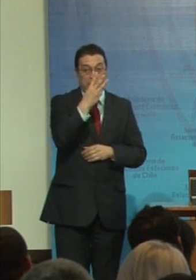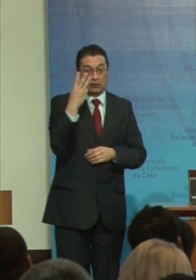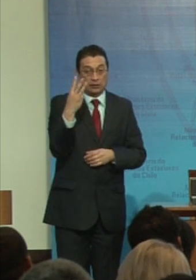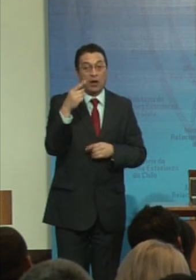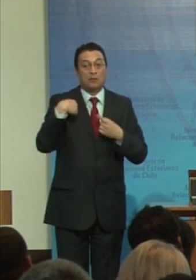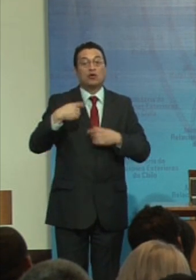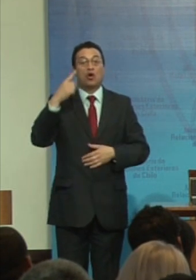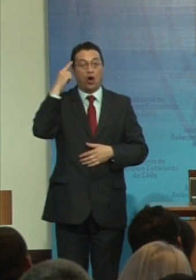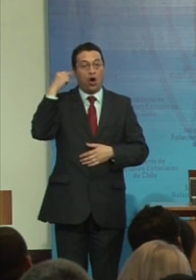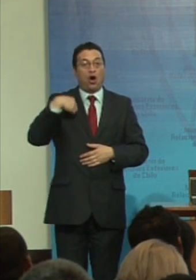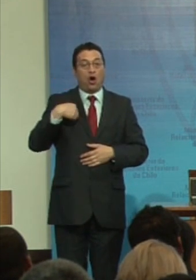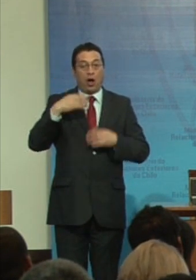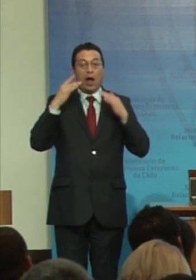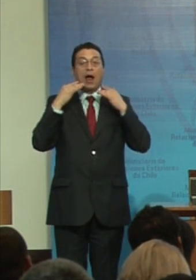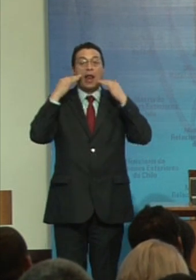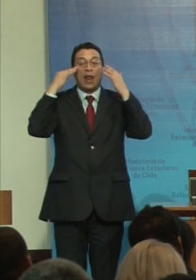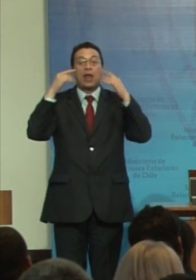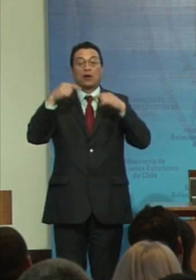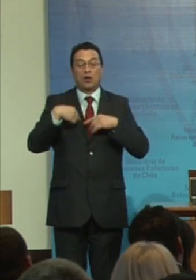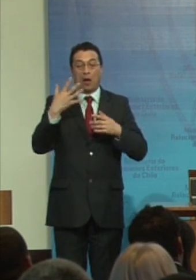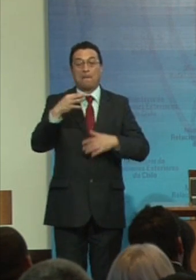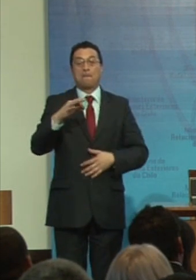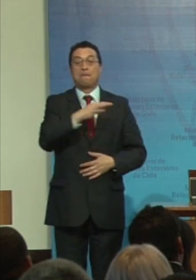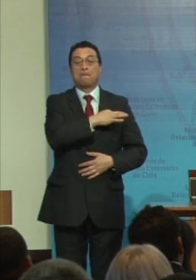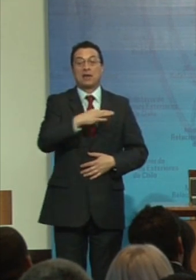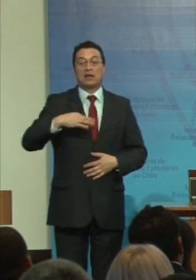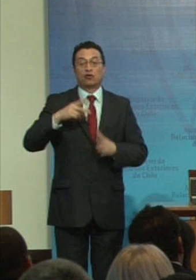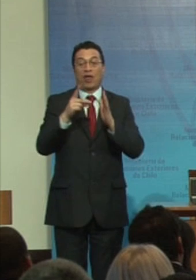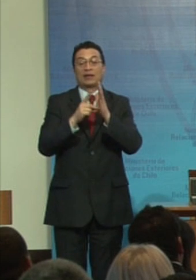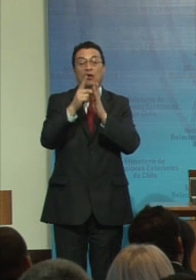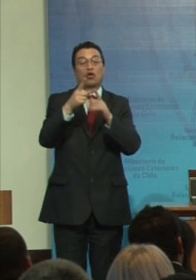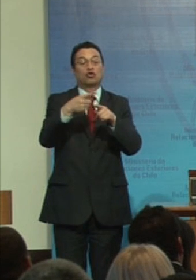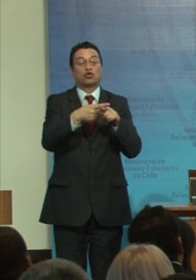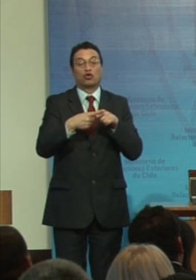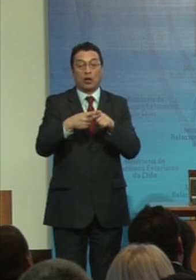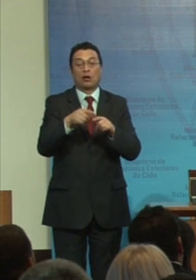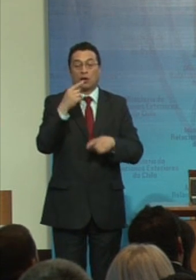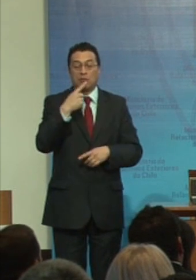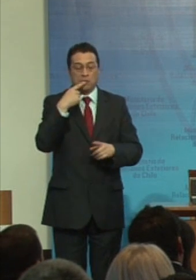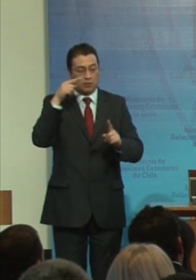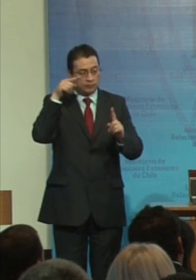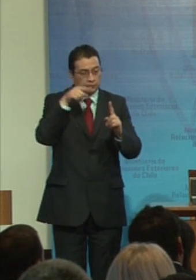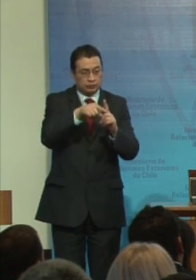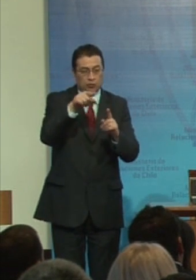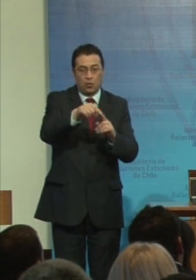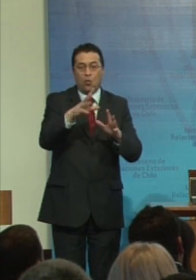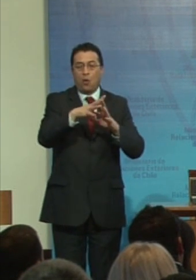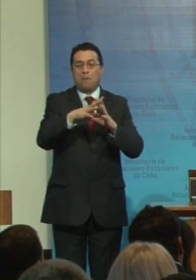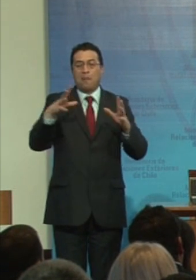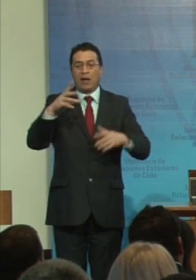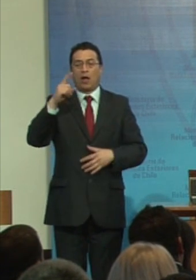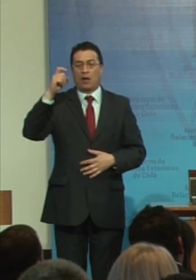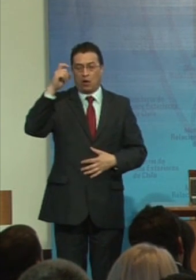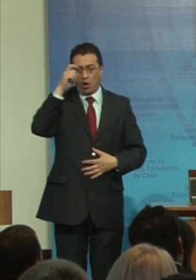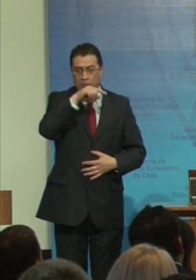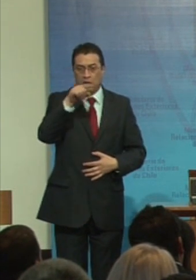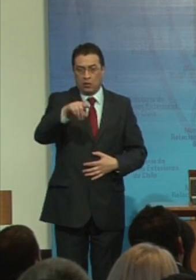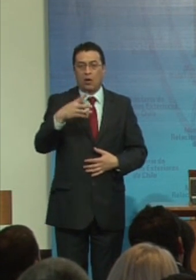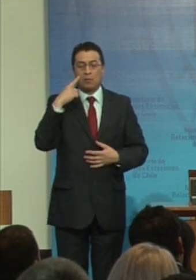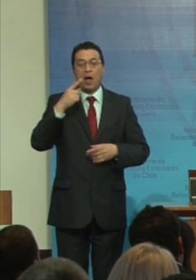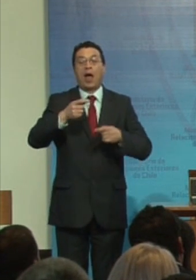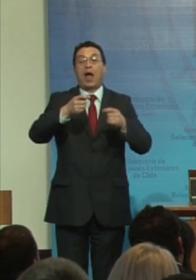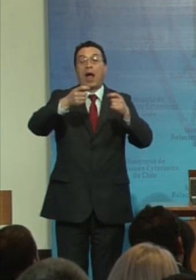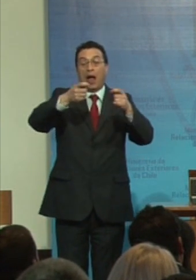alegro de escuchar por ejemplo al Ministro de Desarrollo Social que ha centrado en uno de los más complejos capacidad